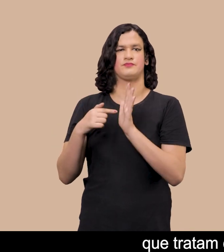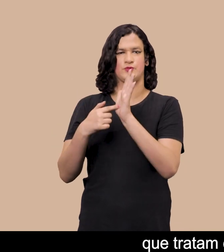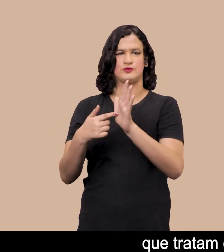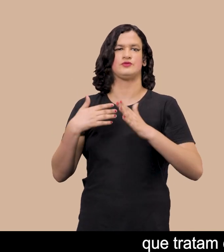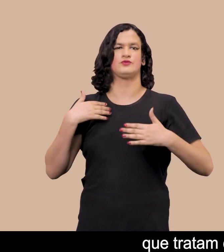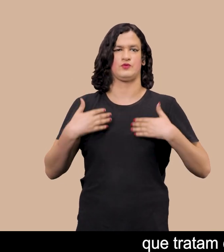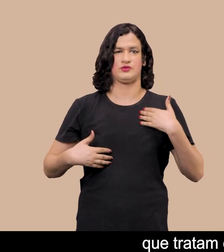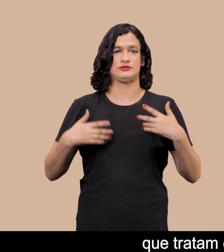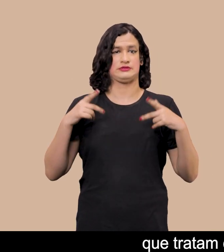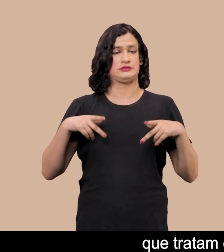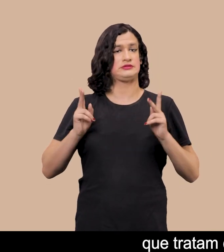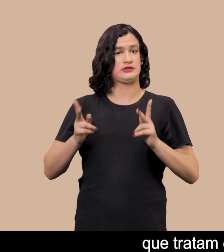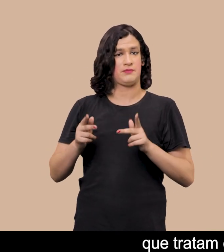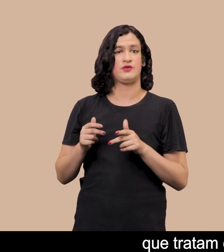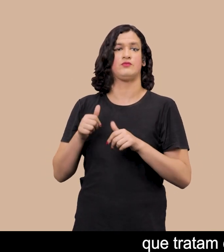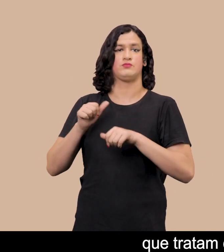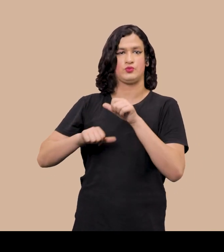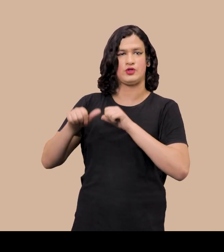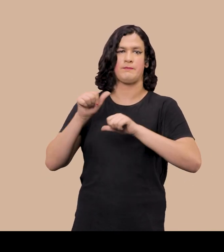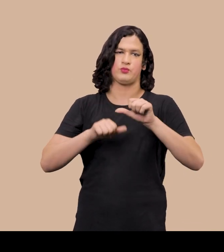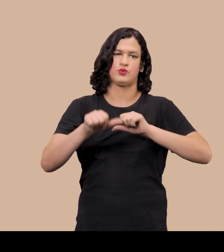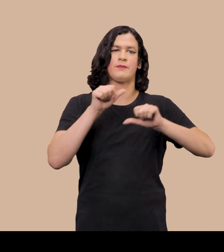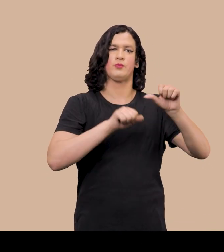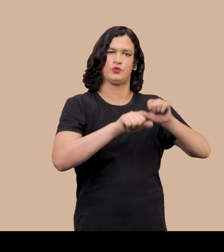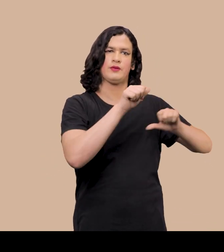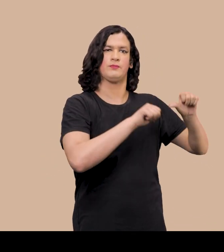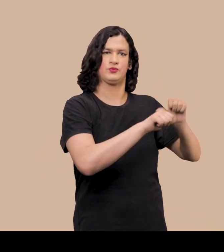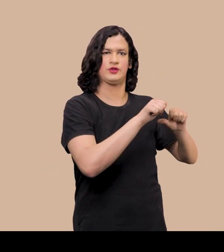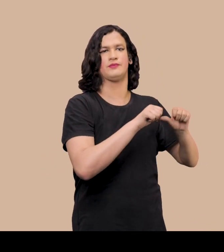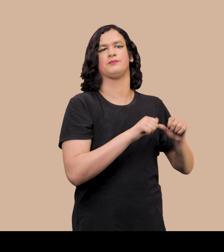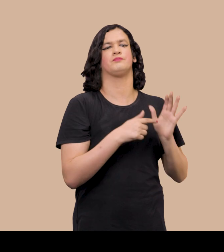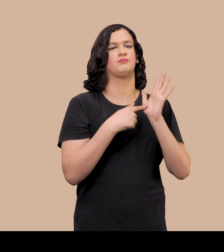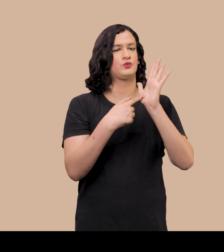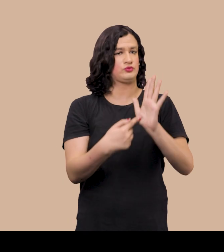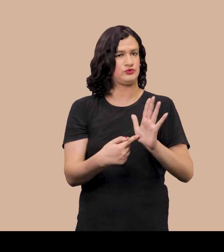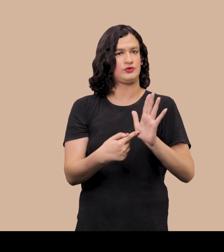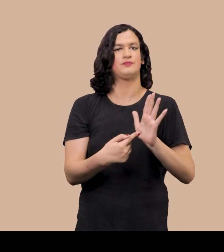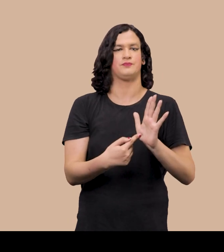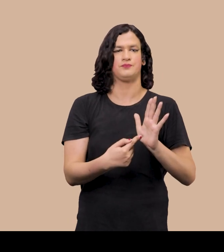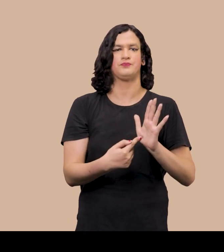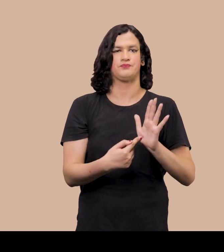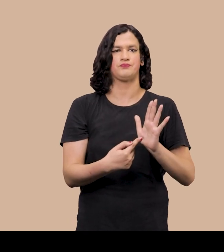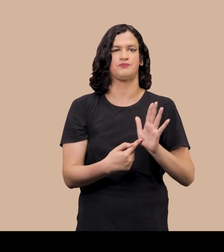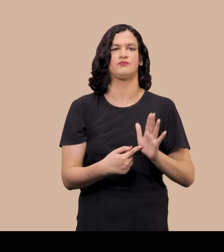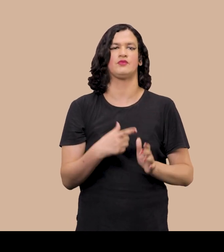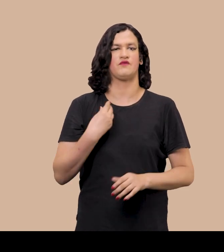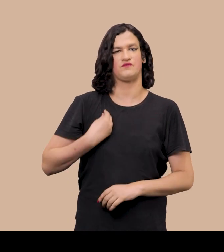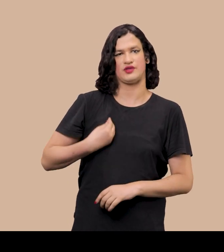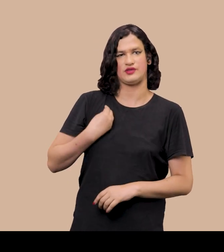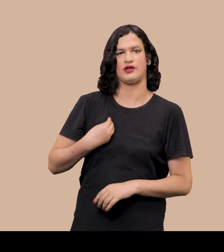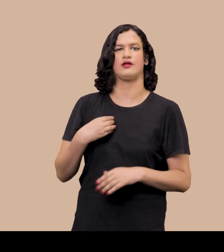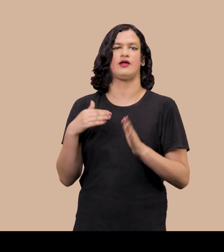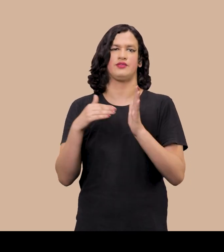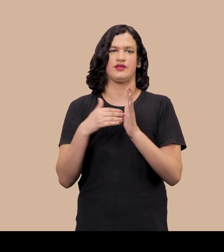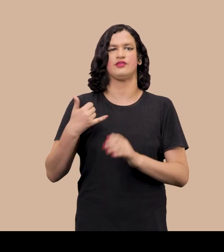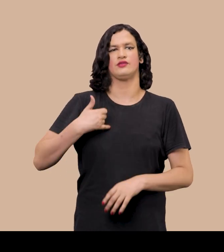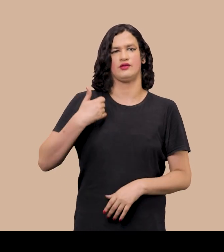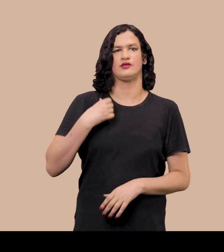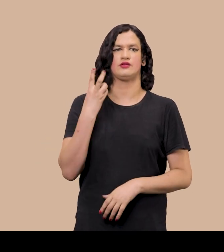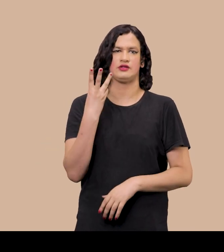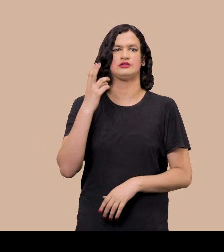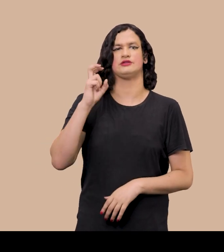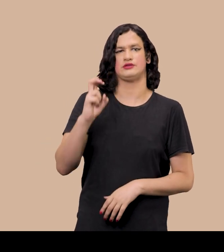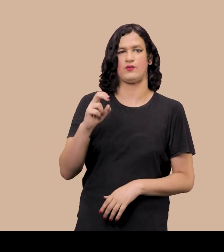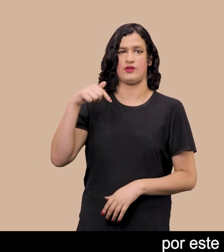corpo Como uma paisagem em contínua transformação A série denuncia A expectativa de vida de 35 anos Para pessoas